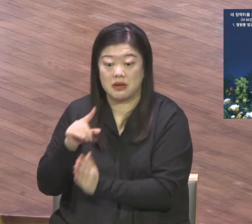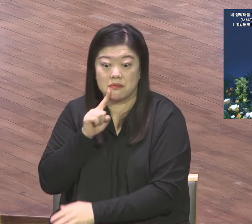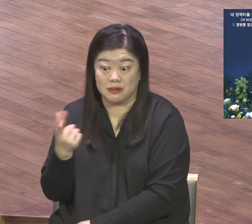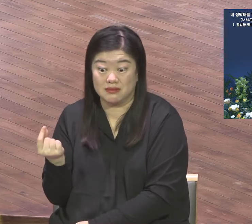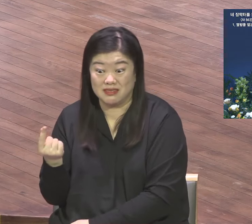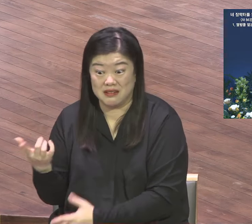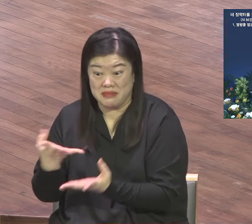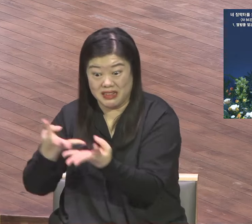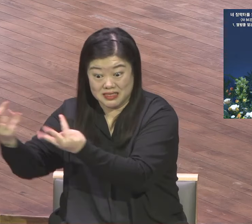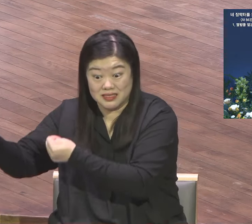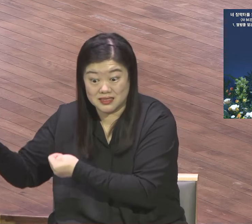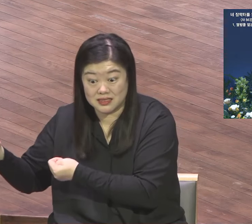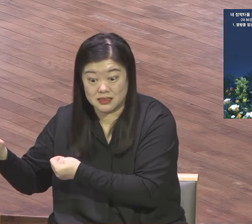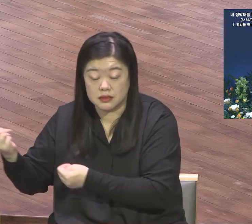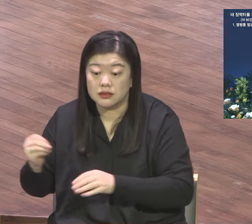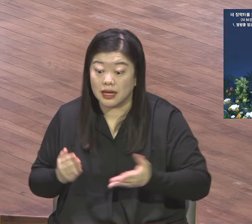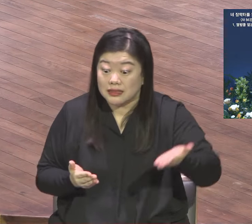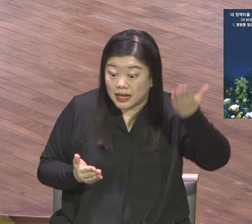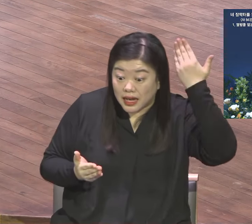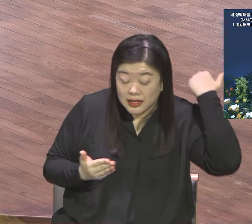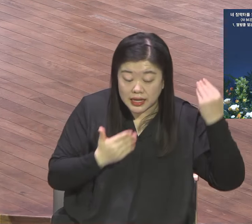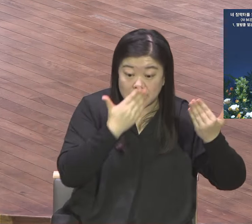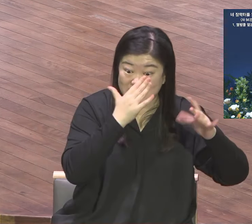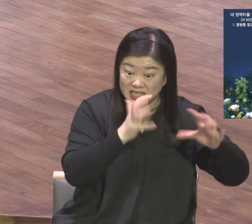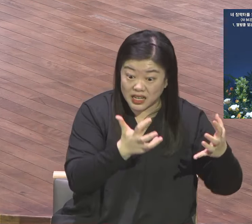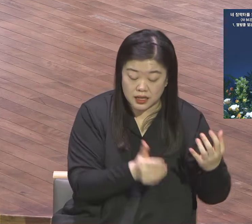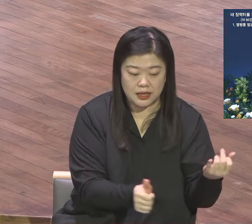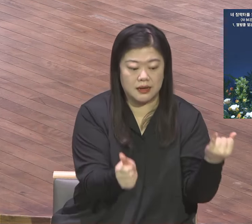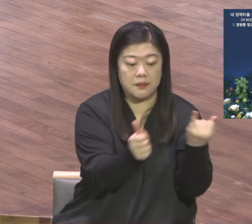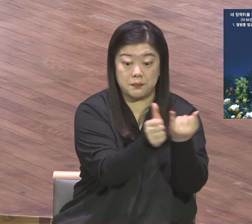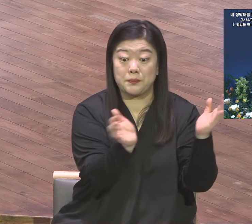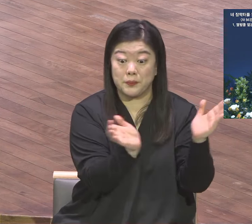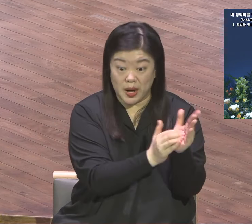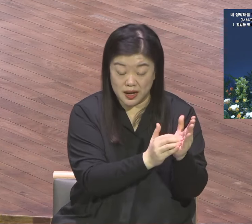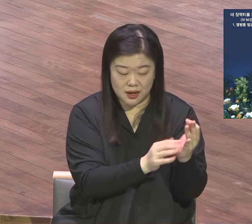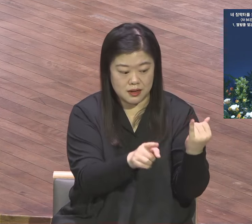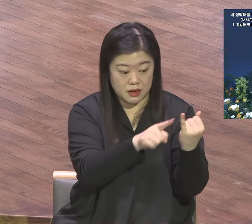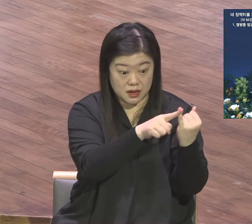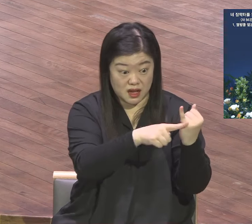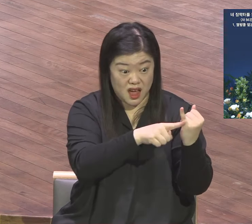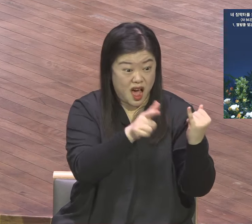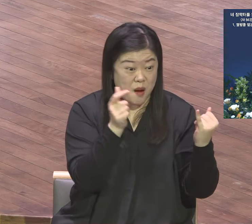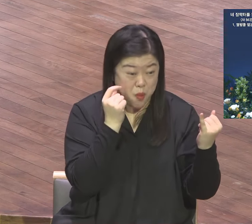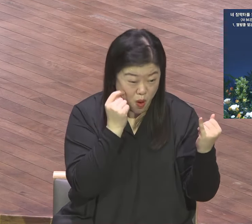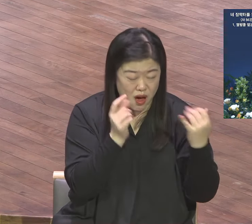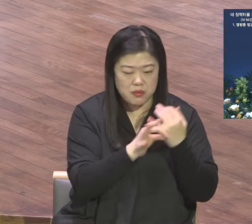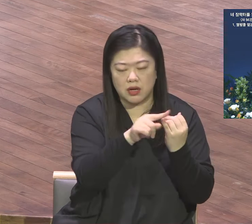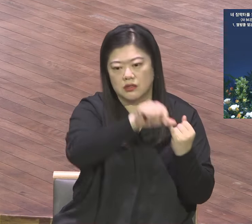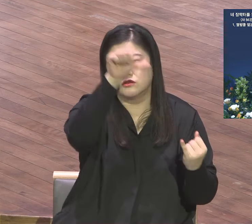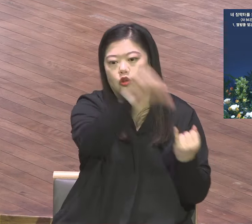쉽게 설명하면 미래가 없다는 얘기에요. 미래가 아이가 없다 미래가 없다 소망이 없다